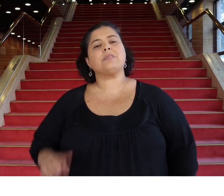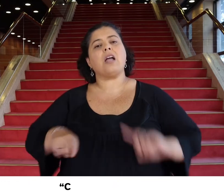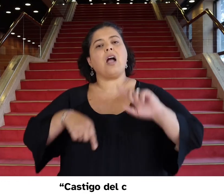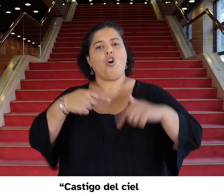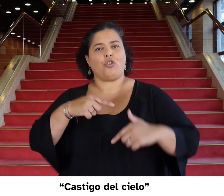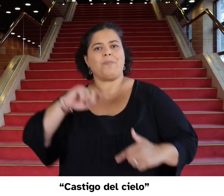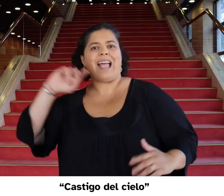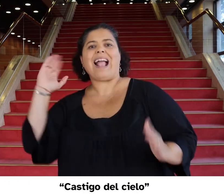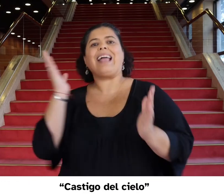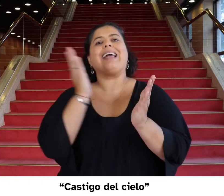Castigo del Cielo.